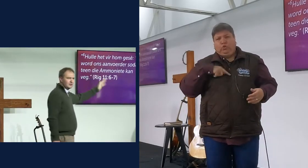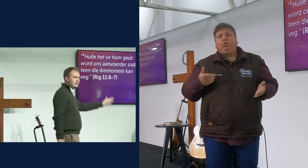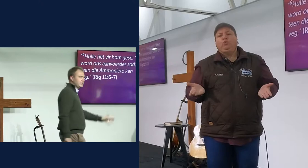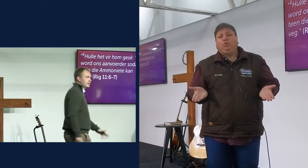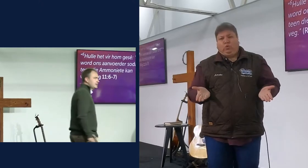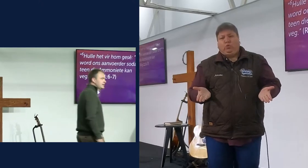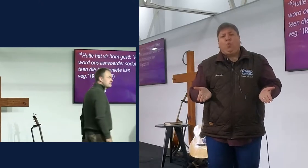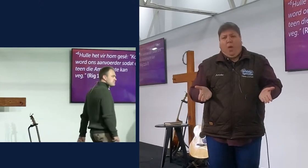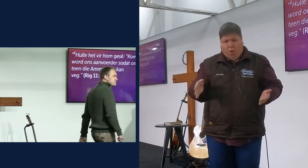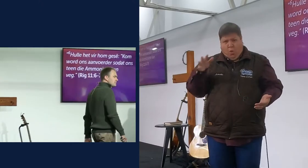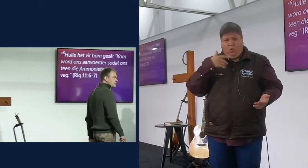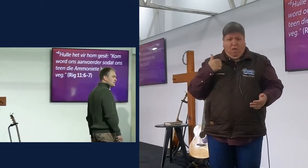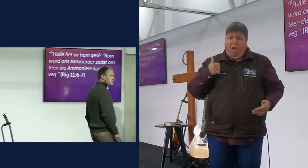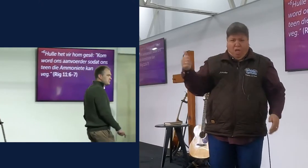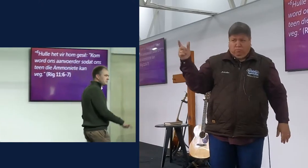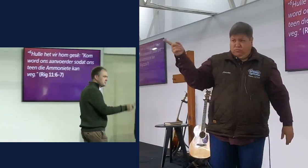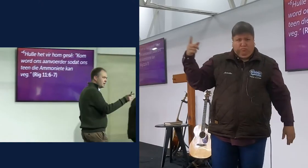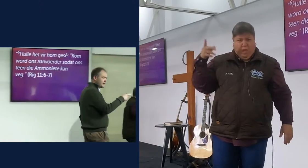dankie Ian,